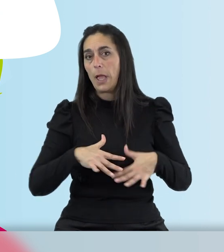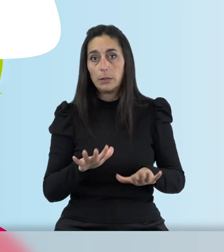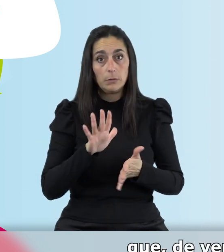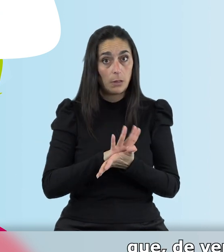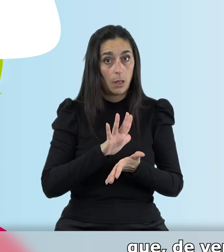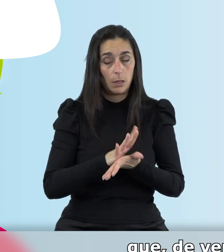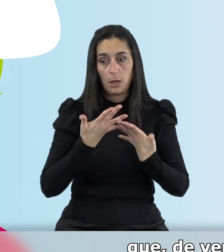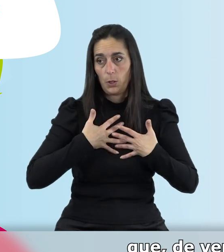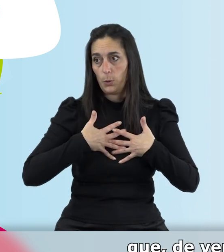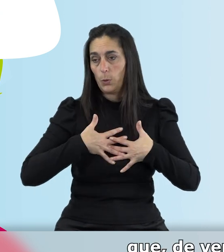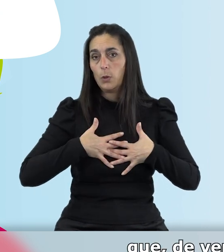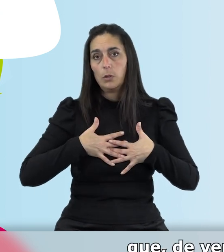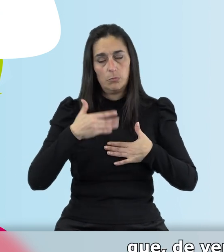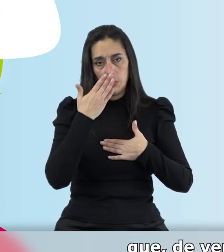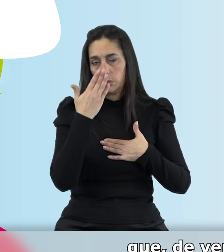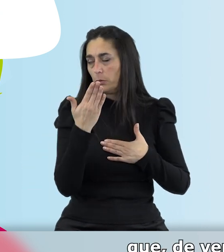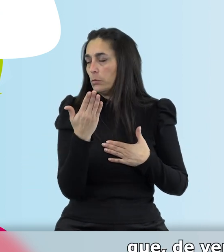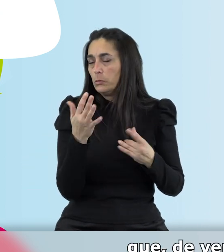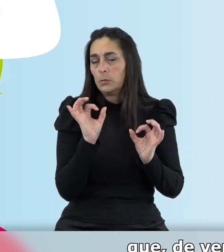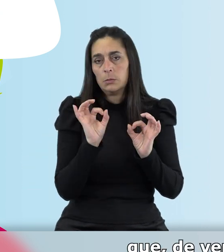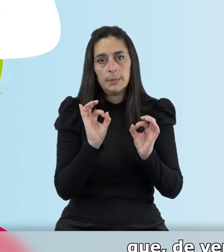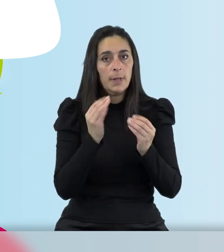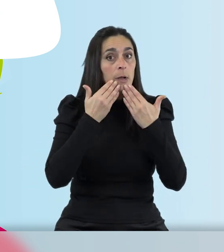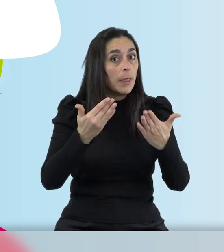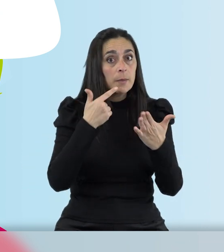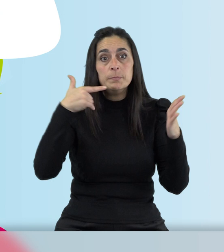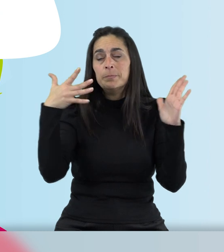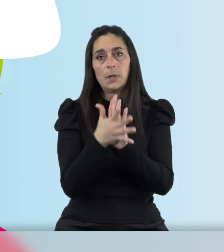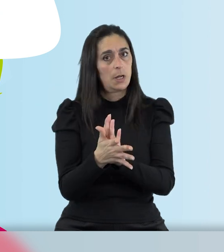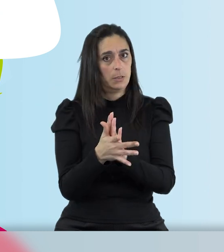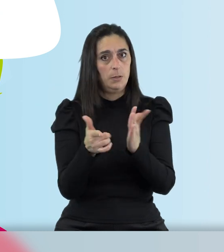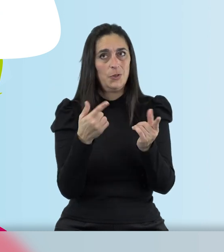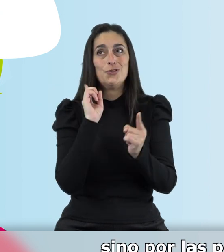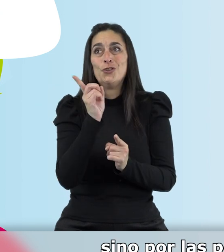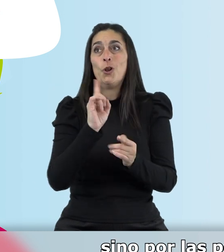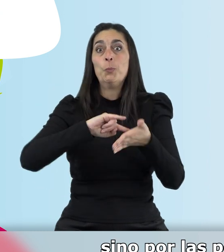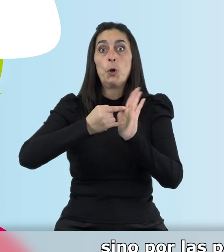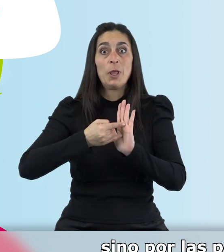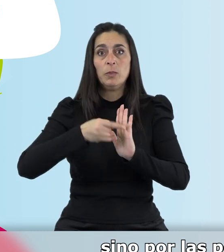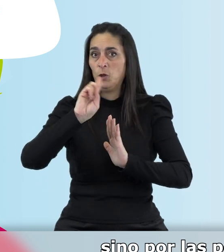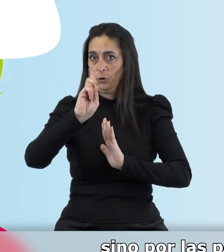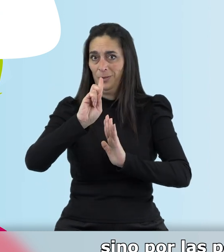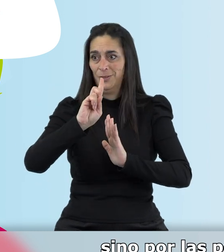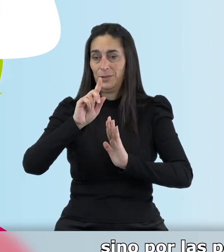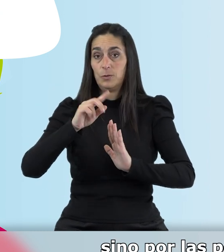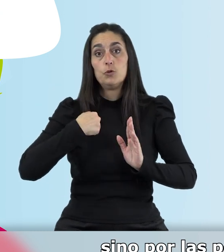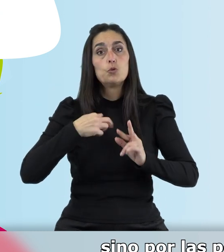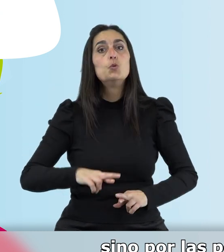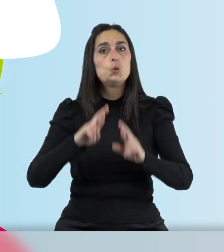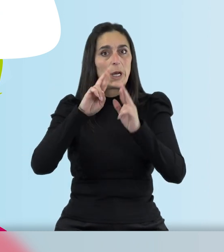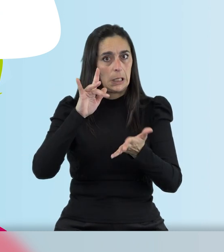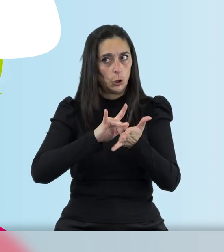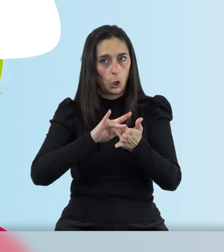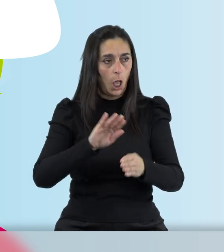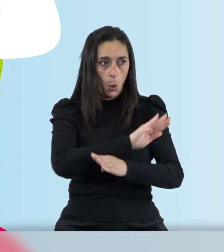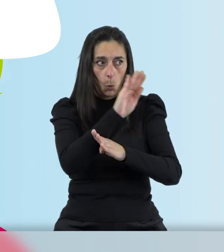tranquilidad que de verdad voy a estar agradecida toda mi vida ya no solamente por el proyecto sino por las personas que en suerte me han tocado